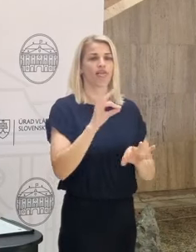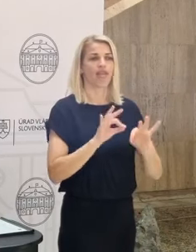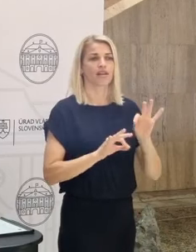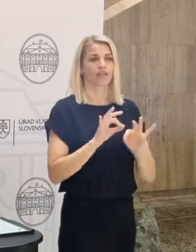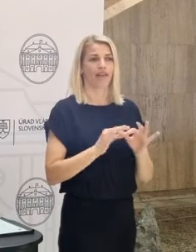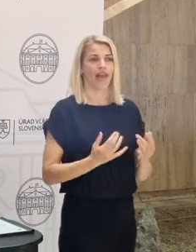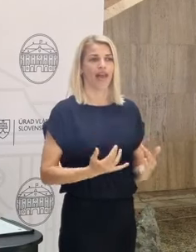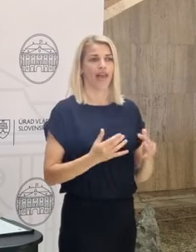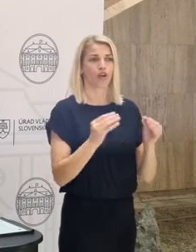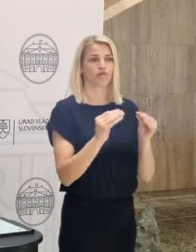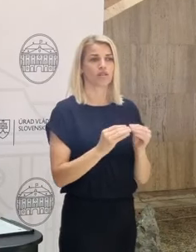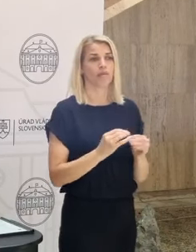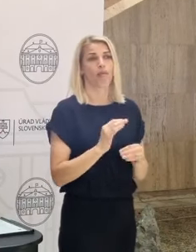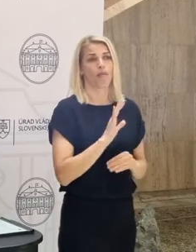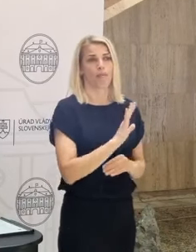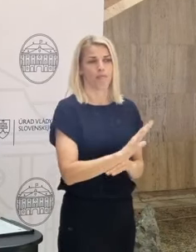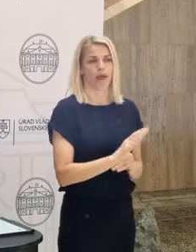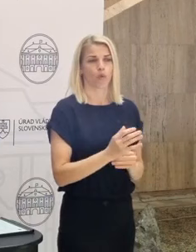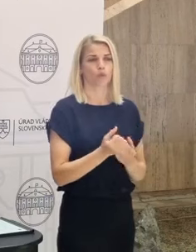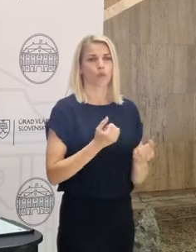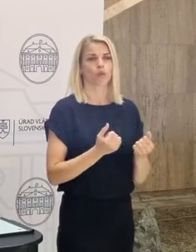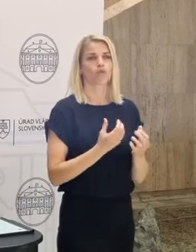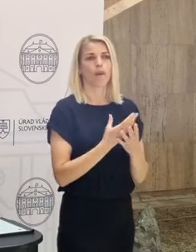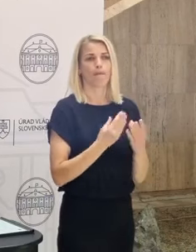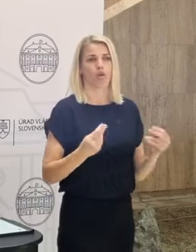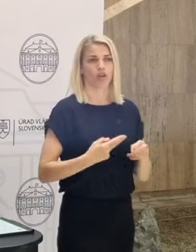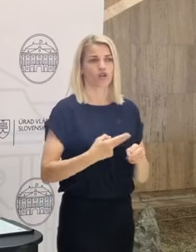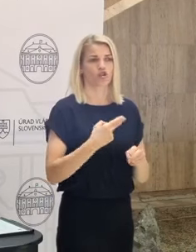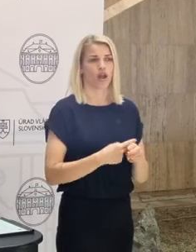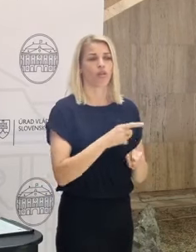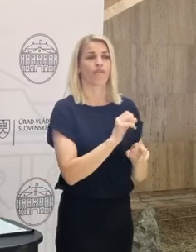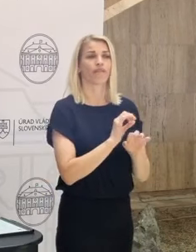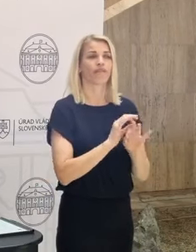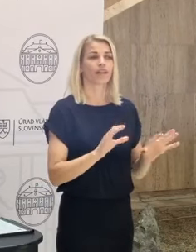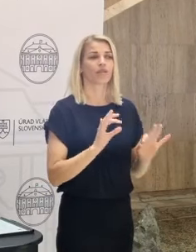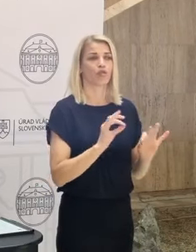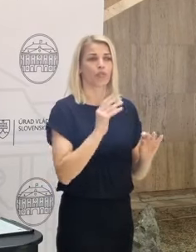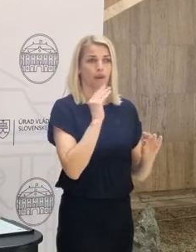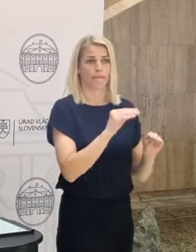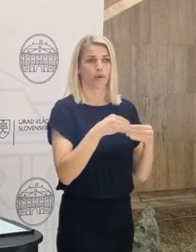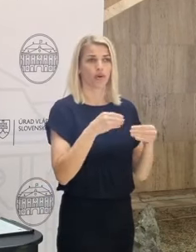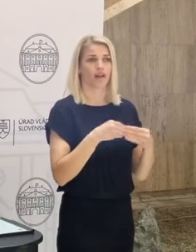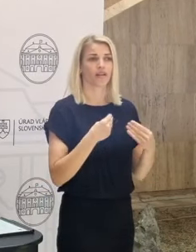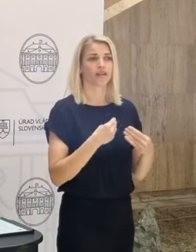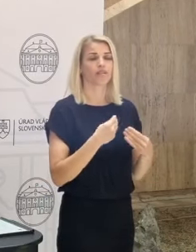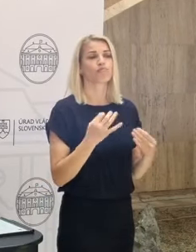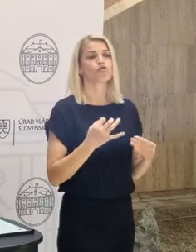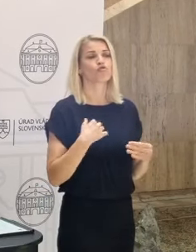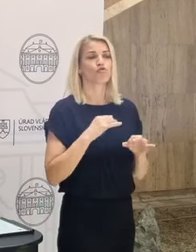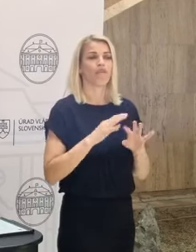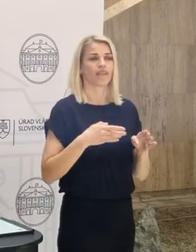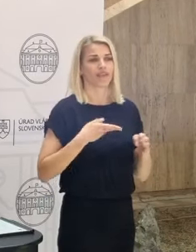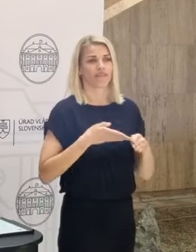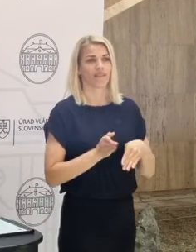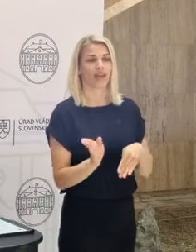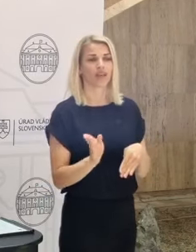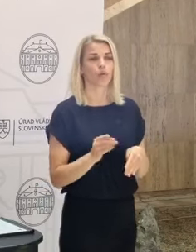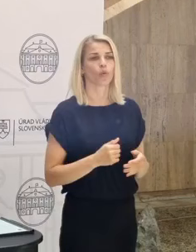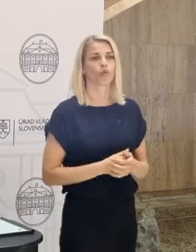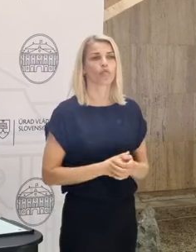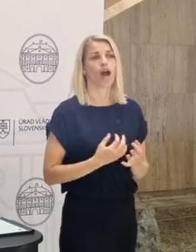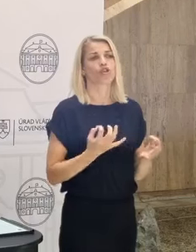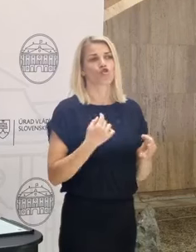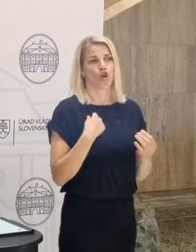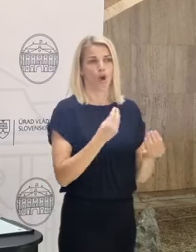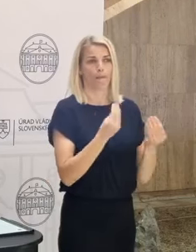ekosystému, pretože majú skúsenosť z mnohých krajín a vedia nám veľmi dobre poradiť, čomu sa vyhnúť a z